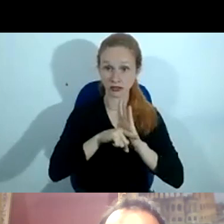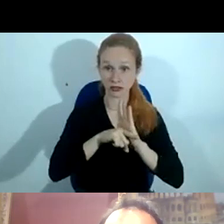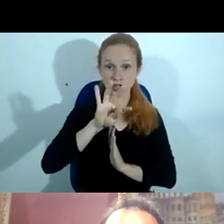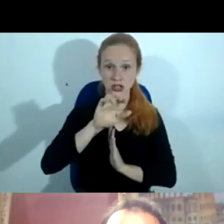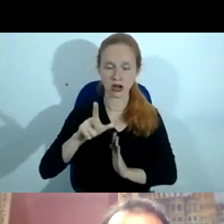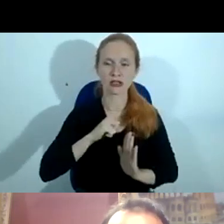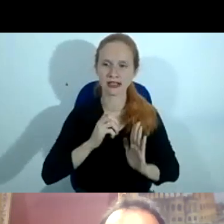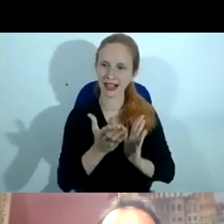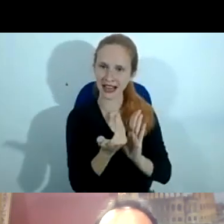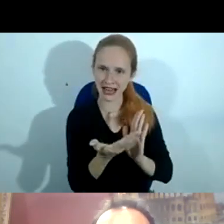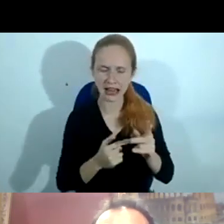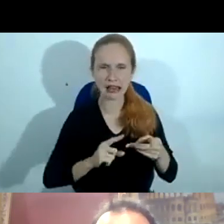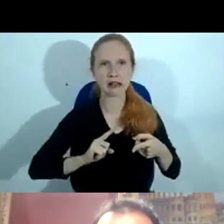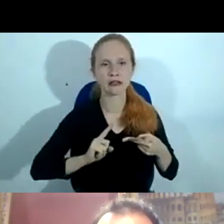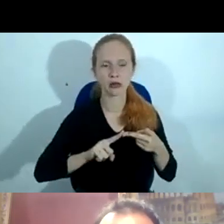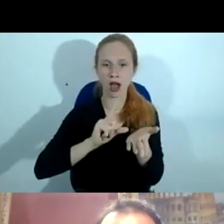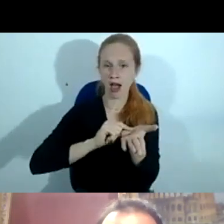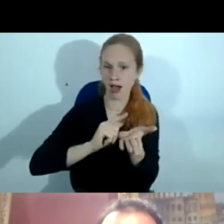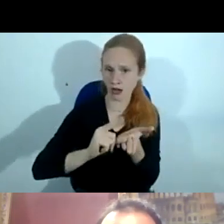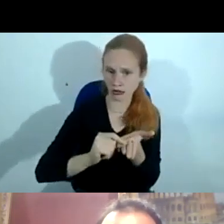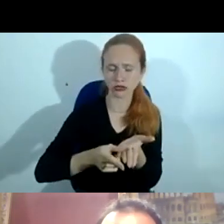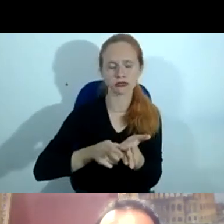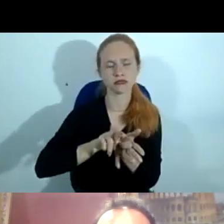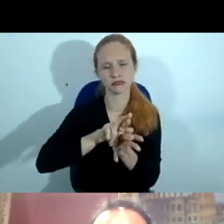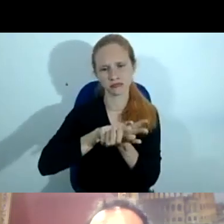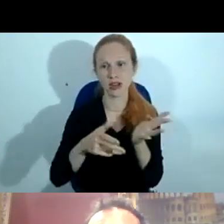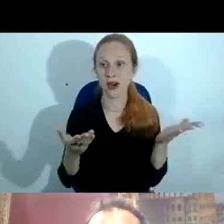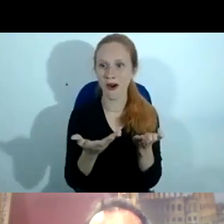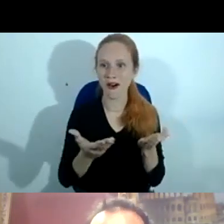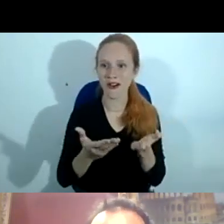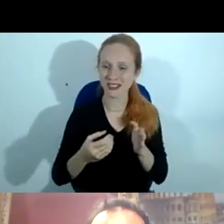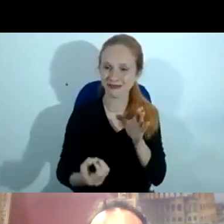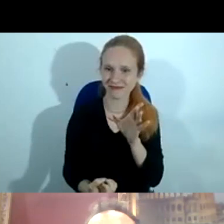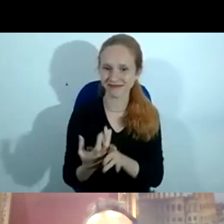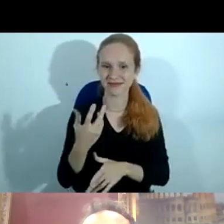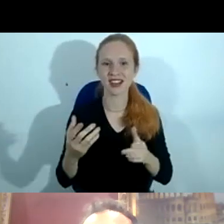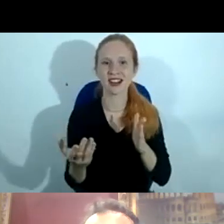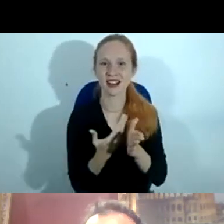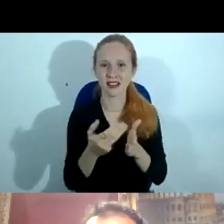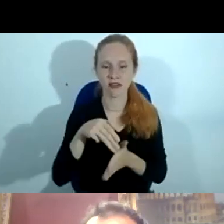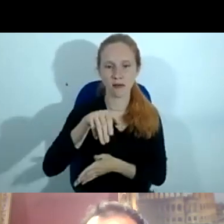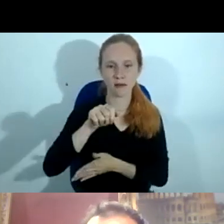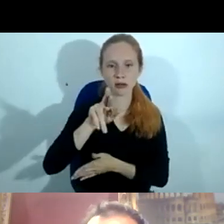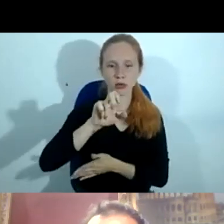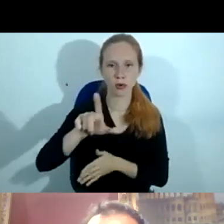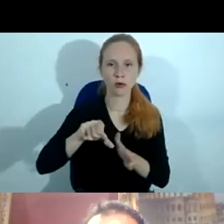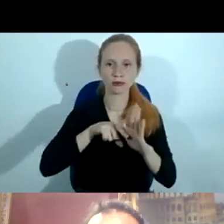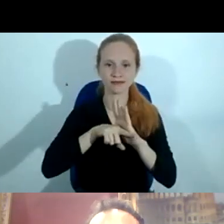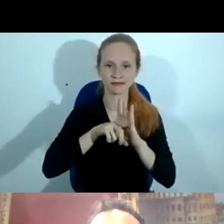tem livros, tem artigos sobre o tema e hoje está lançando o livro Manual de Investigação Digital.